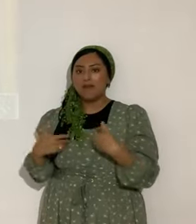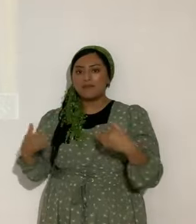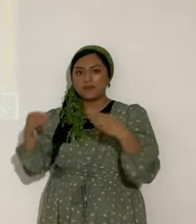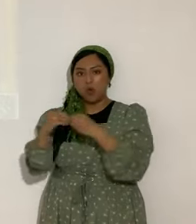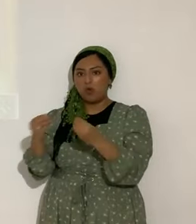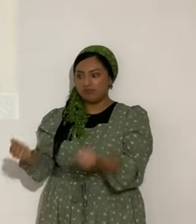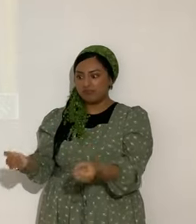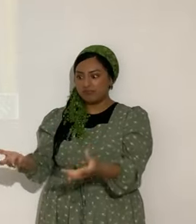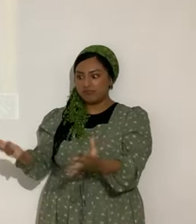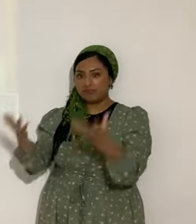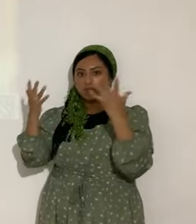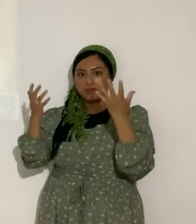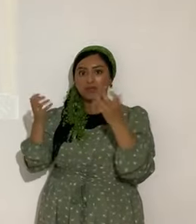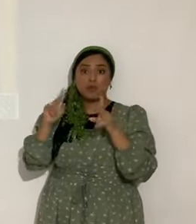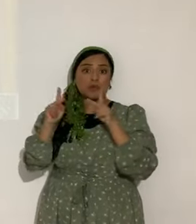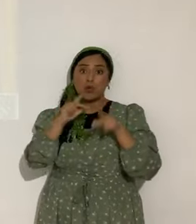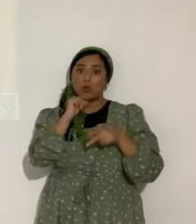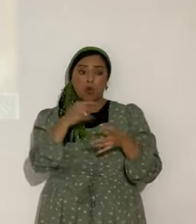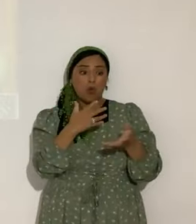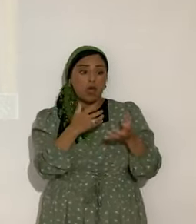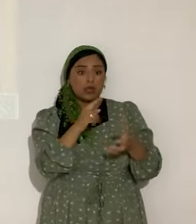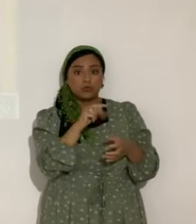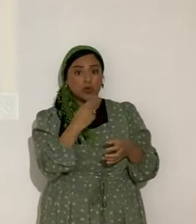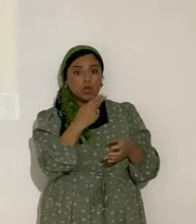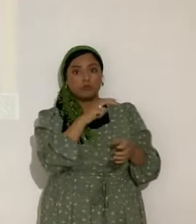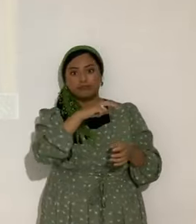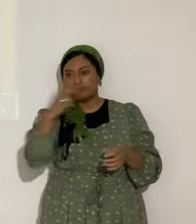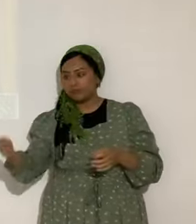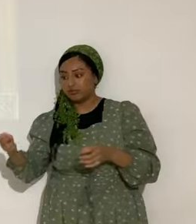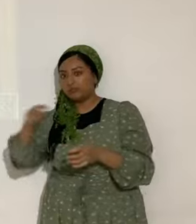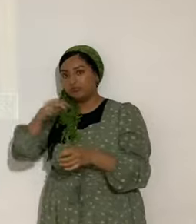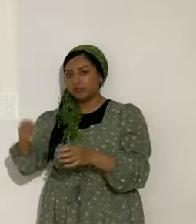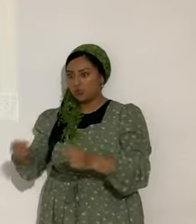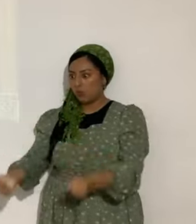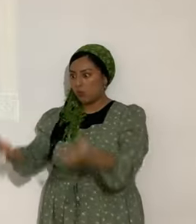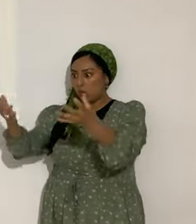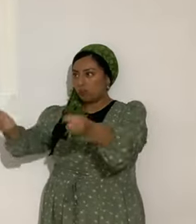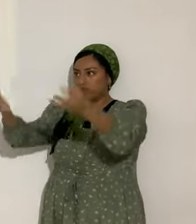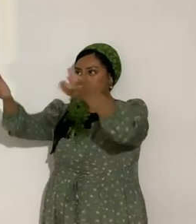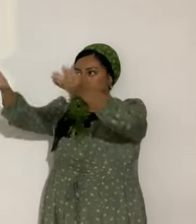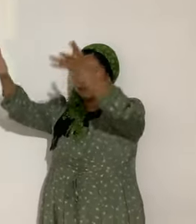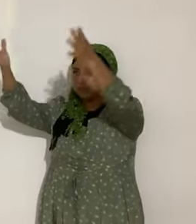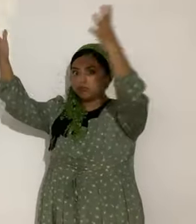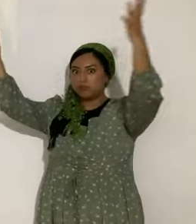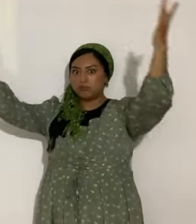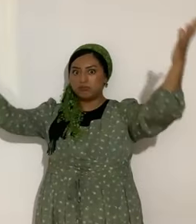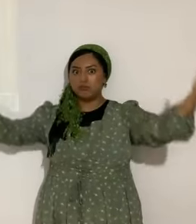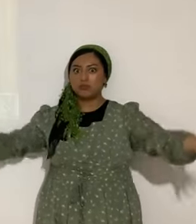pecadores van. De no querer la Torah. Y va. Leña. Leña. No. El Hades le seguía. En el cuarto sello. Miren. Ya empezó.